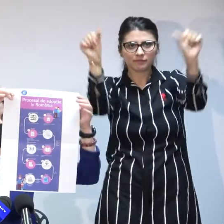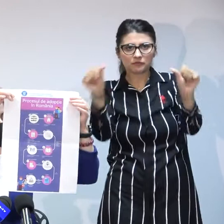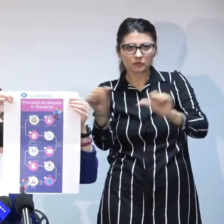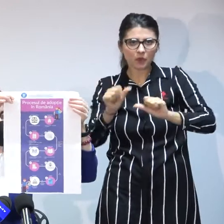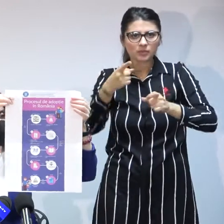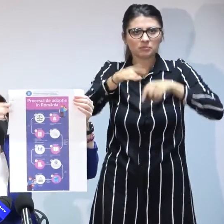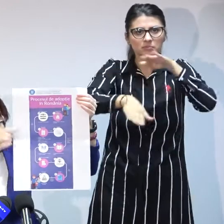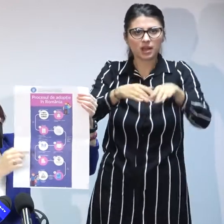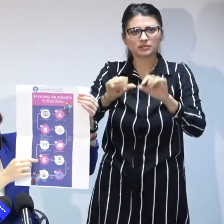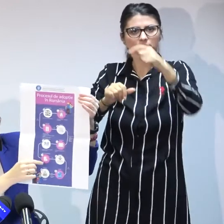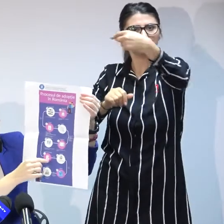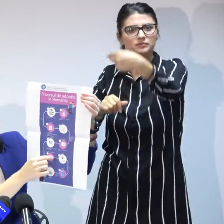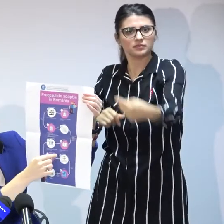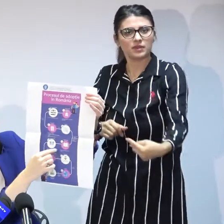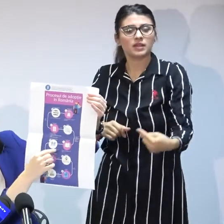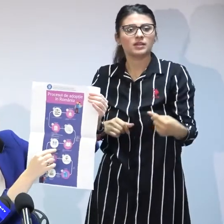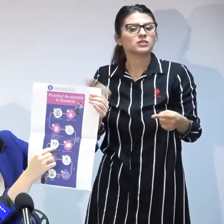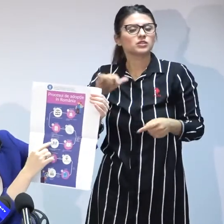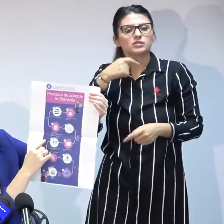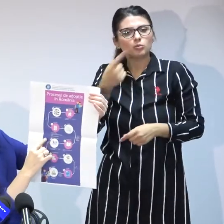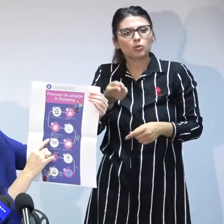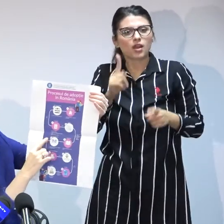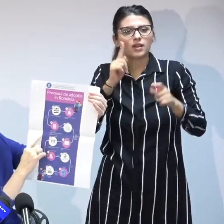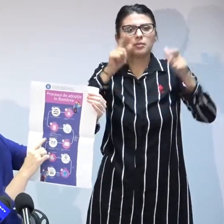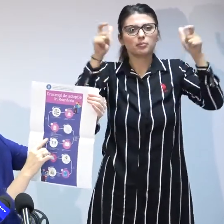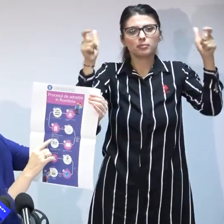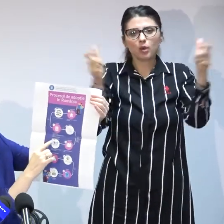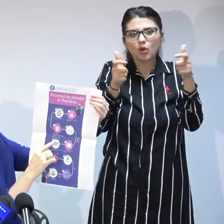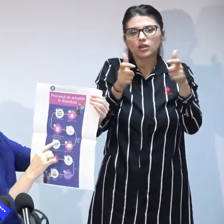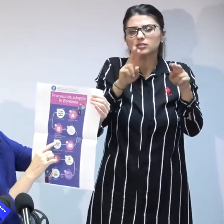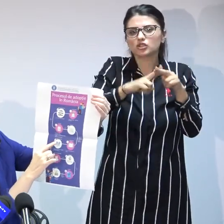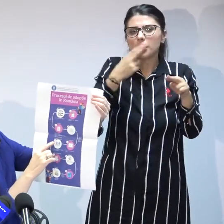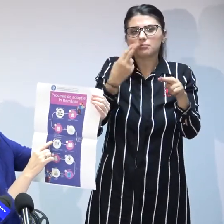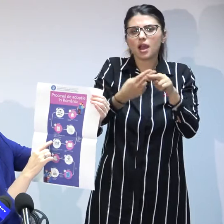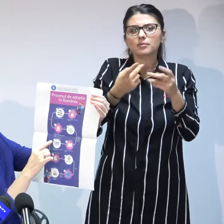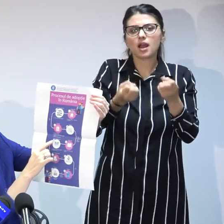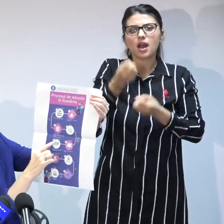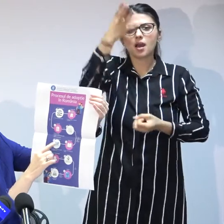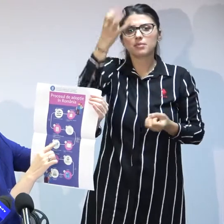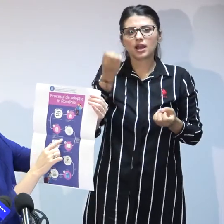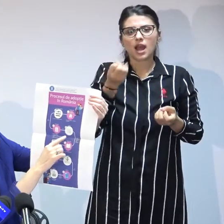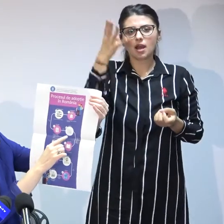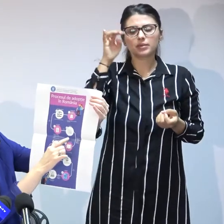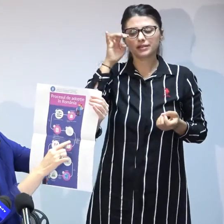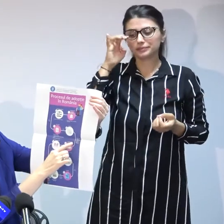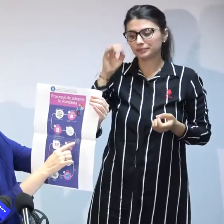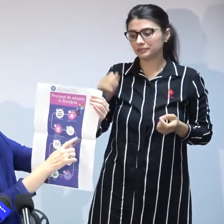adopție trebuie să vă spun că blocajele care se produc cel mai adesea apar în